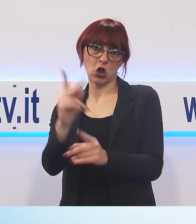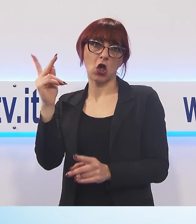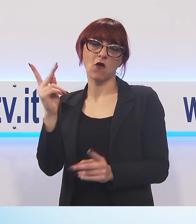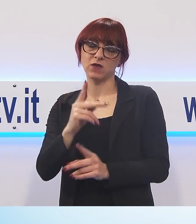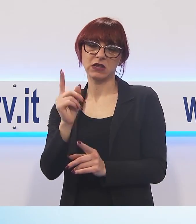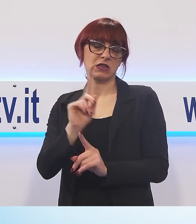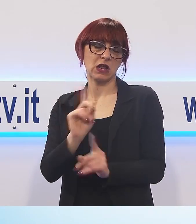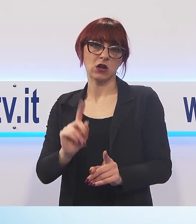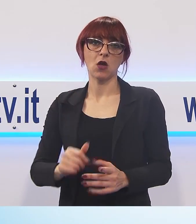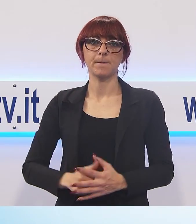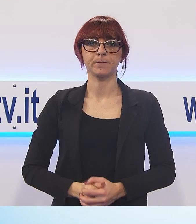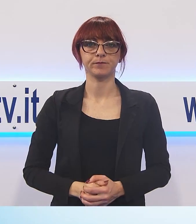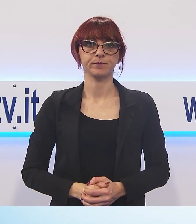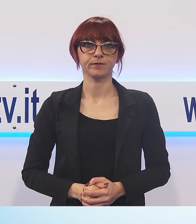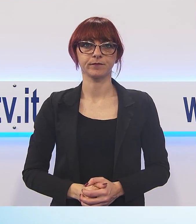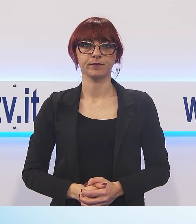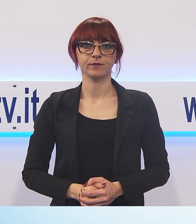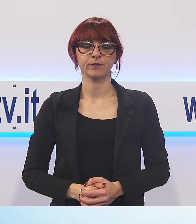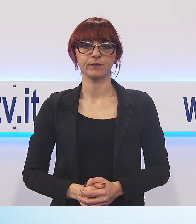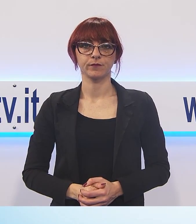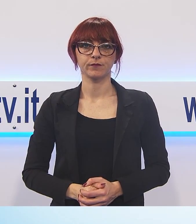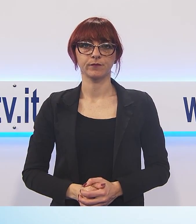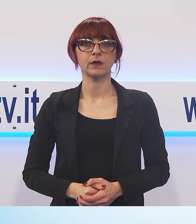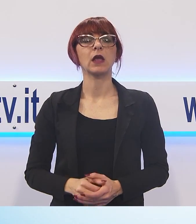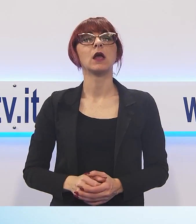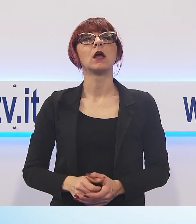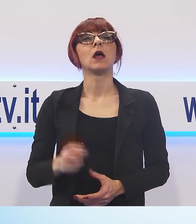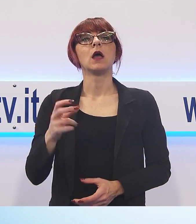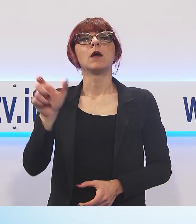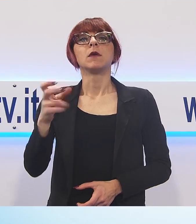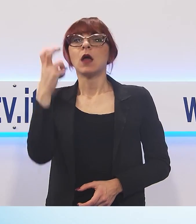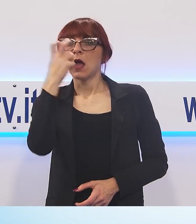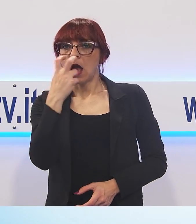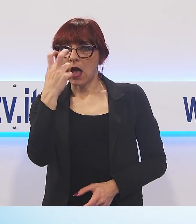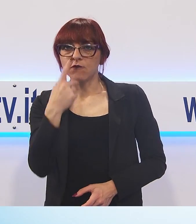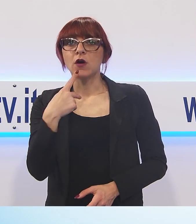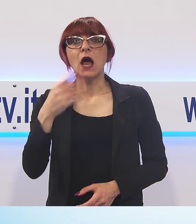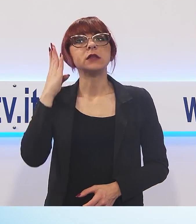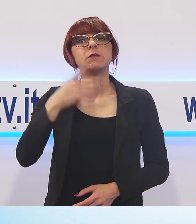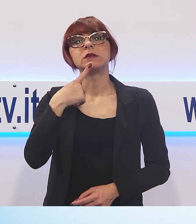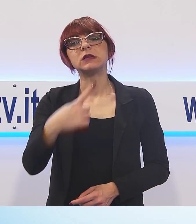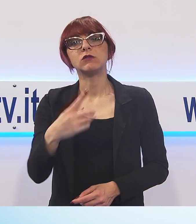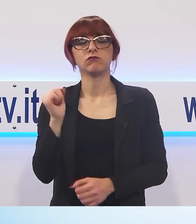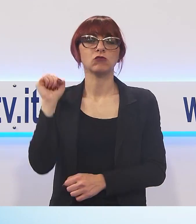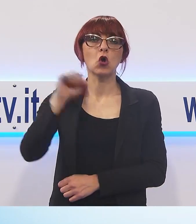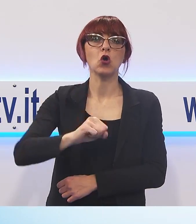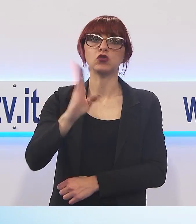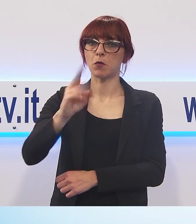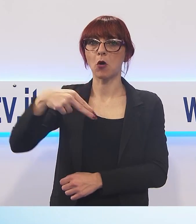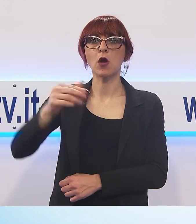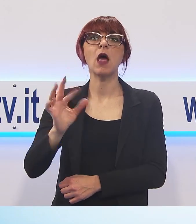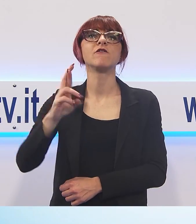progetto preannunciato dal ministro Bonafede, il quale non distingue tra sentenza di condanna o di assoluzione, così